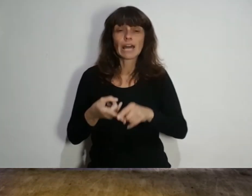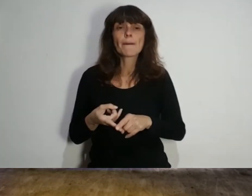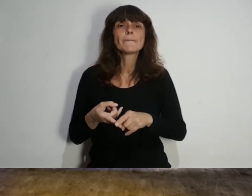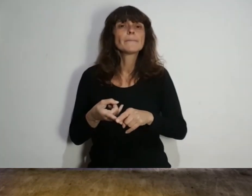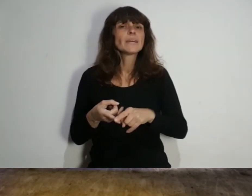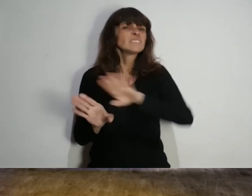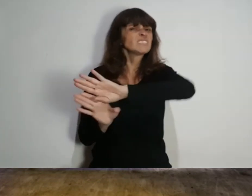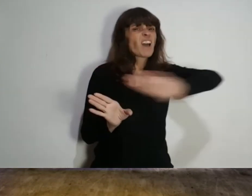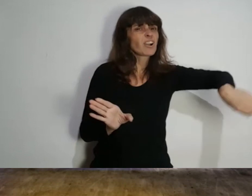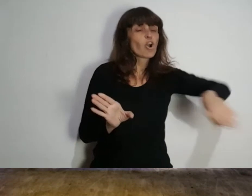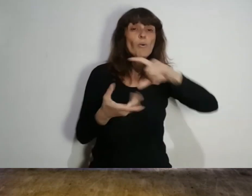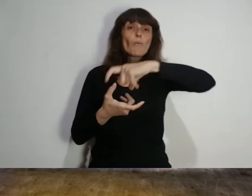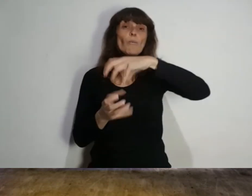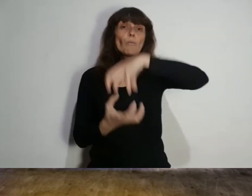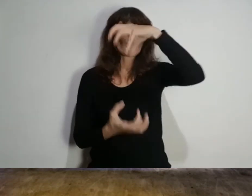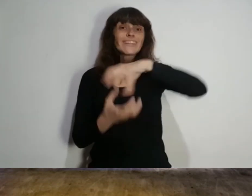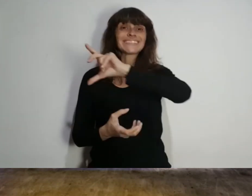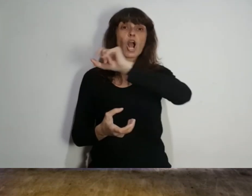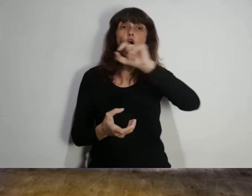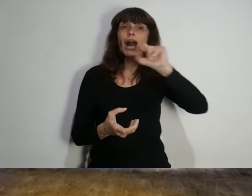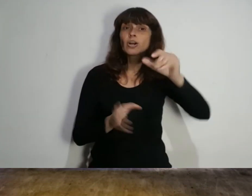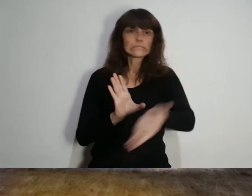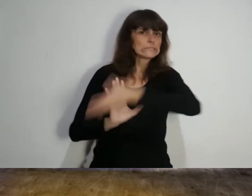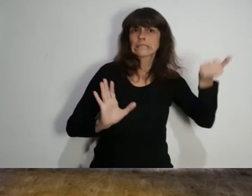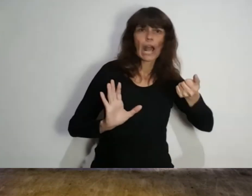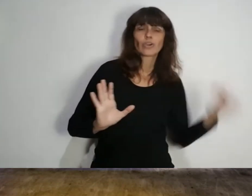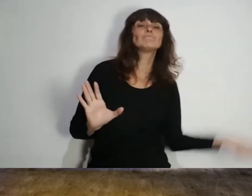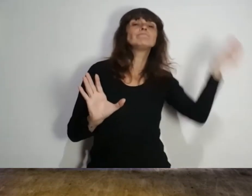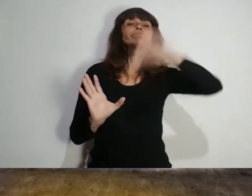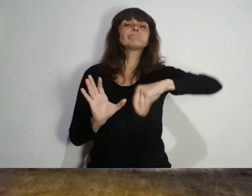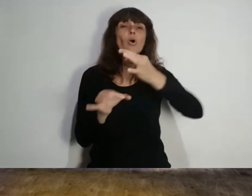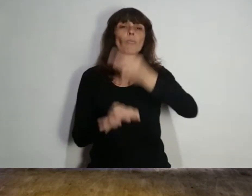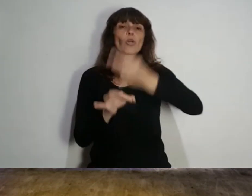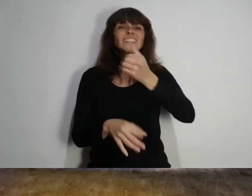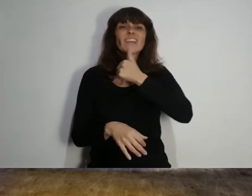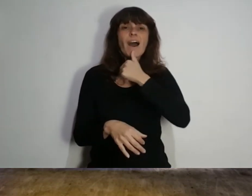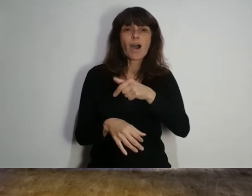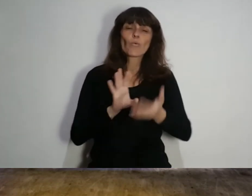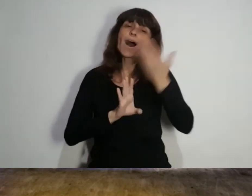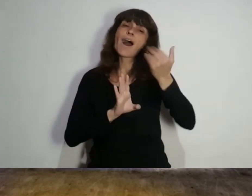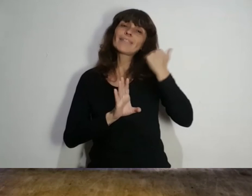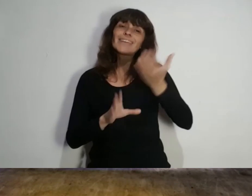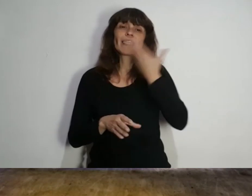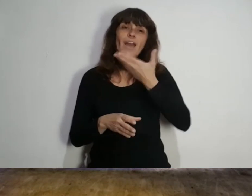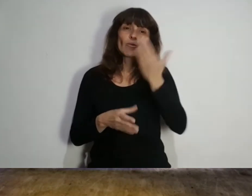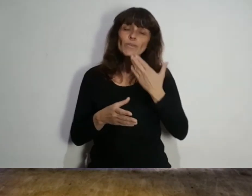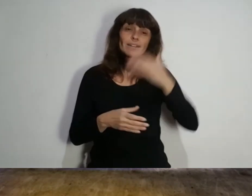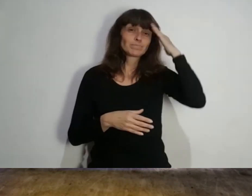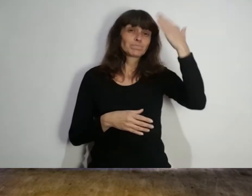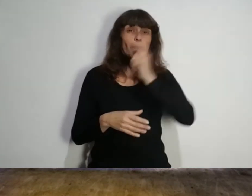Locatelli también apartó la botella de Coca-Cola y colocó una botella de agua delante de él antes de hablar con